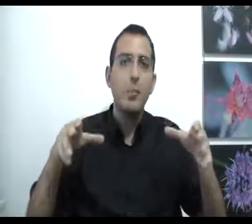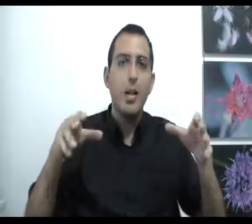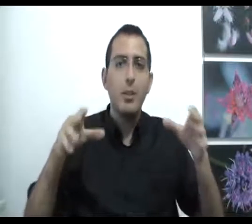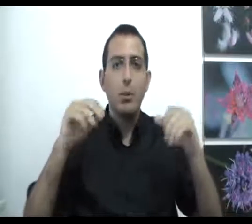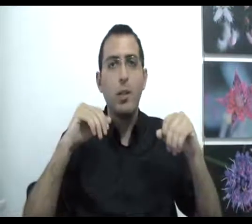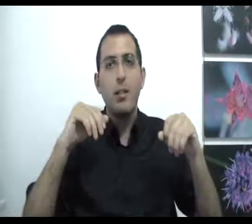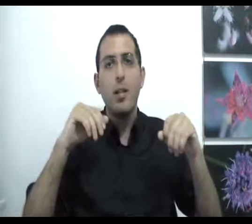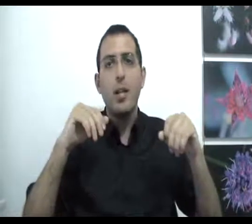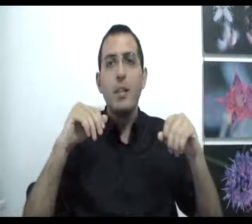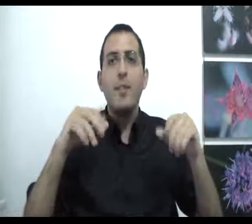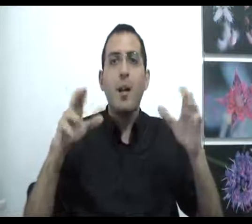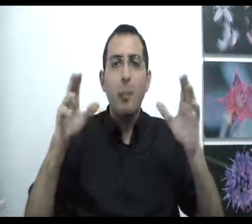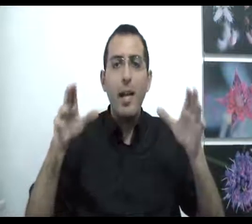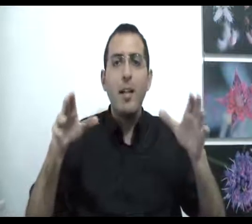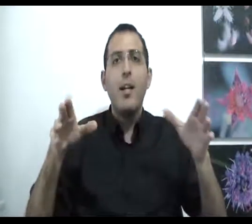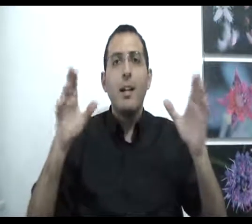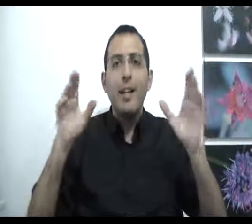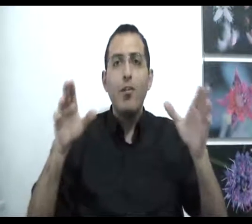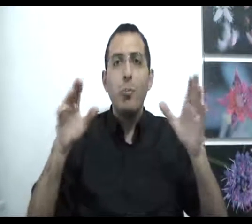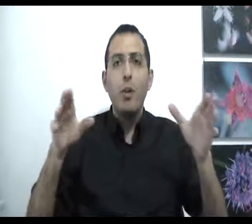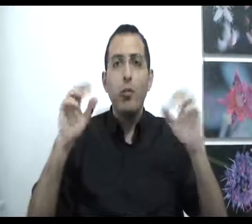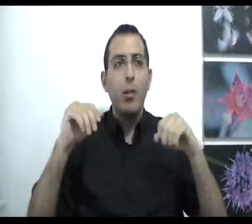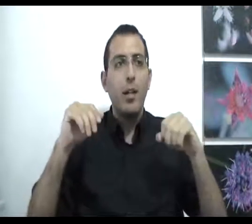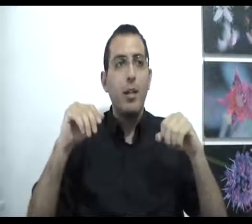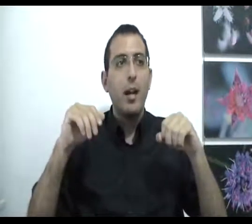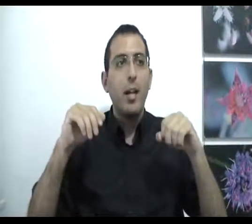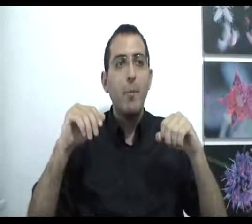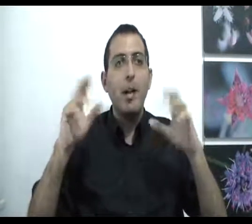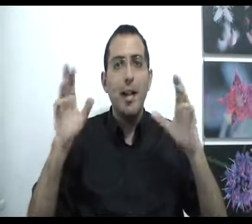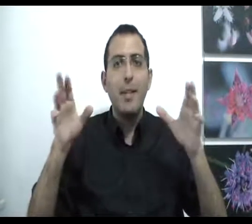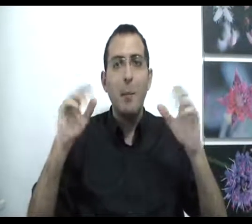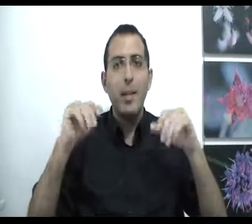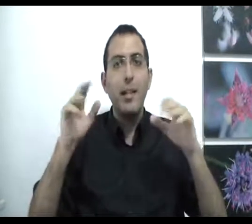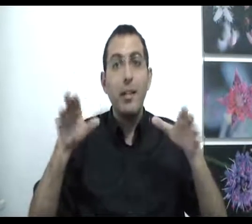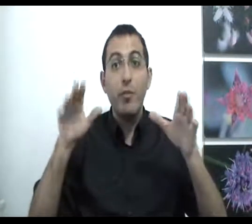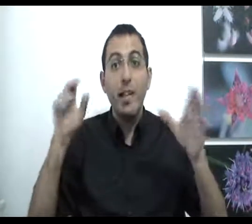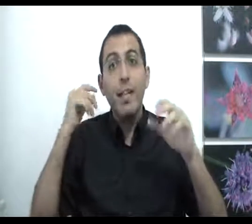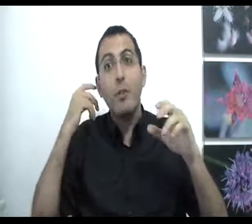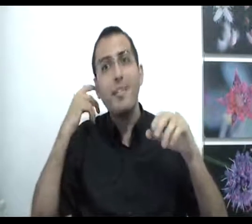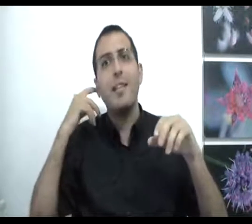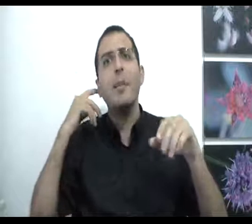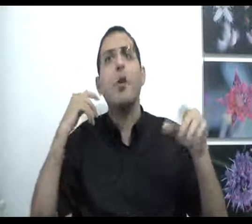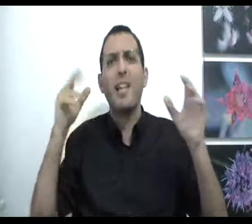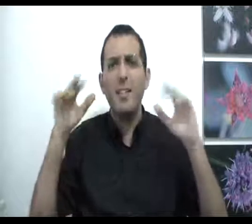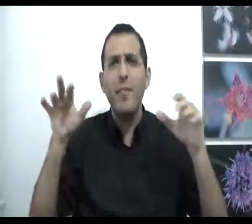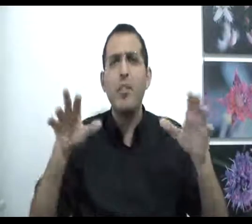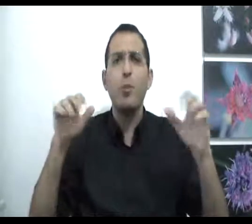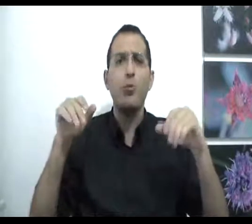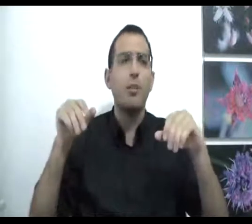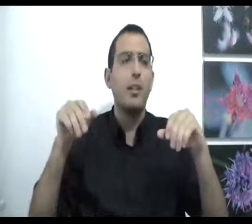מולך שולחן. עכשיו אתה אומר יש מולי שולחן. האם האדם אמר נניח ונניח שמצד האמת האובייקטיבית יש מולו שולחן.